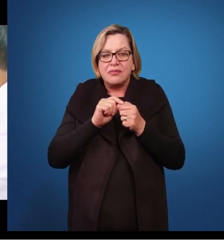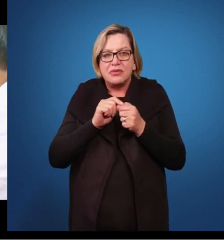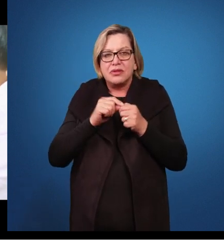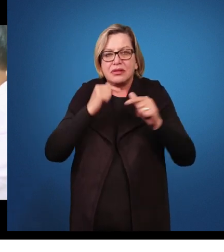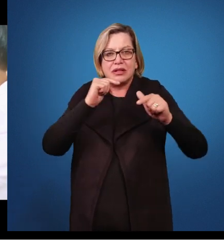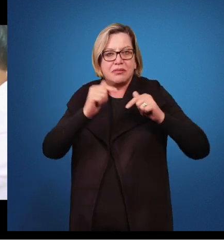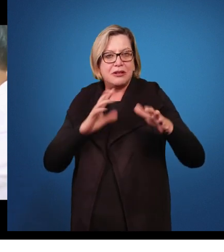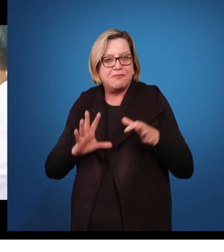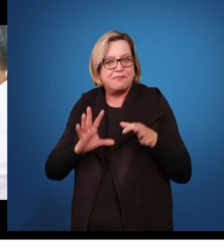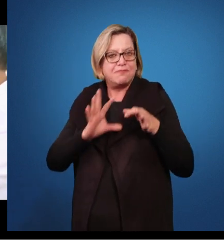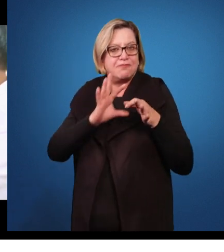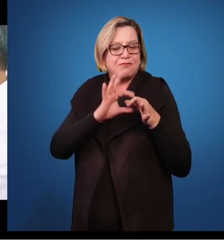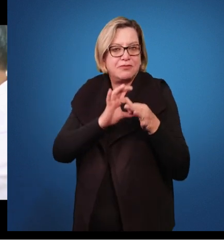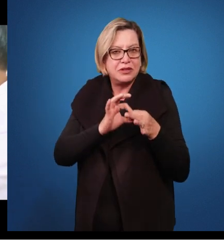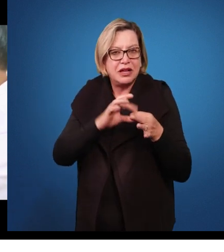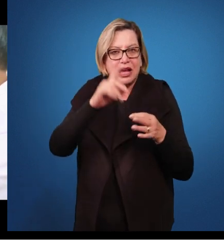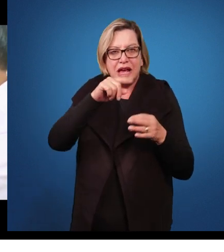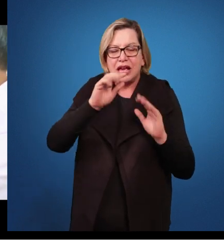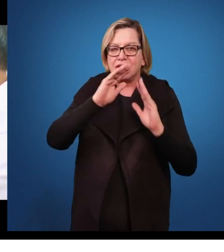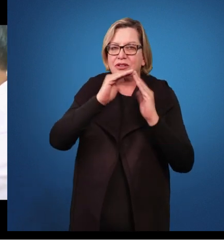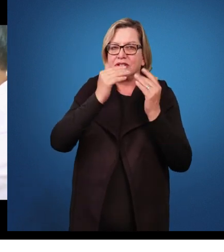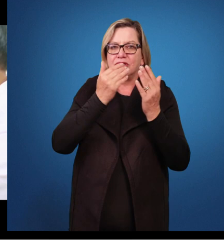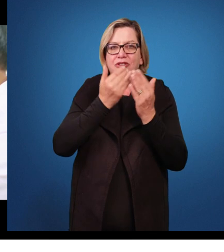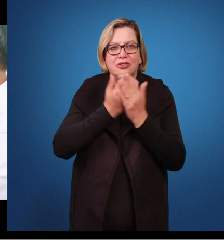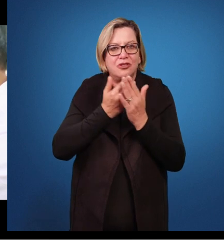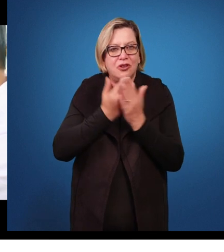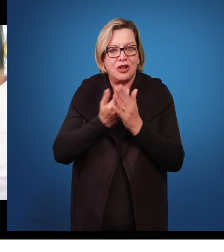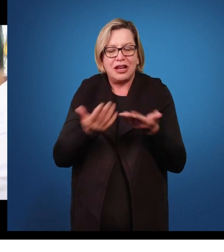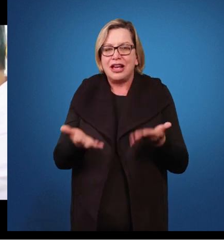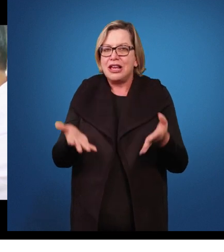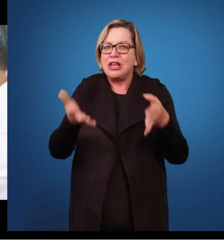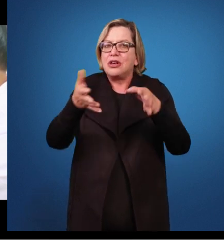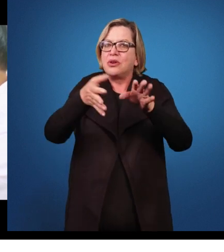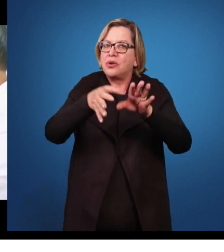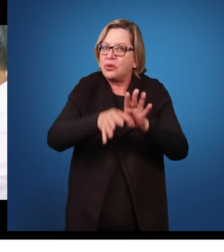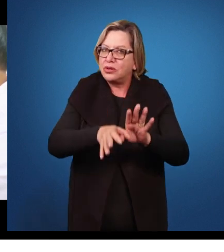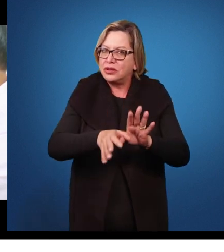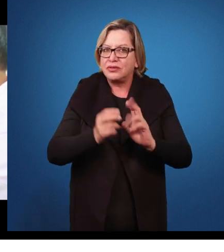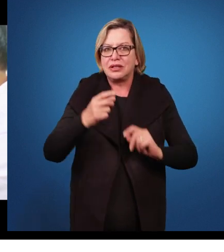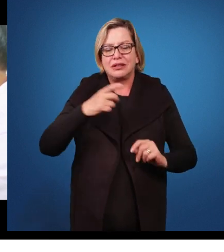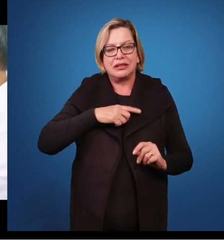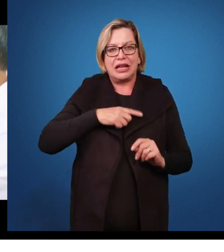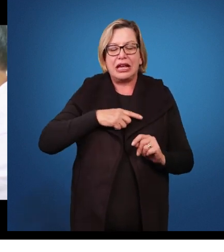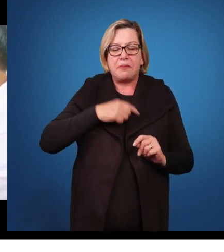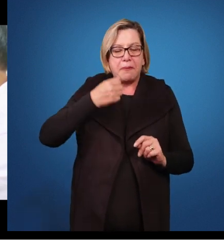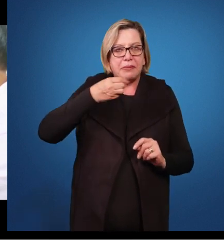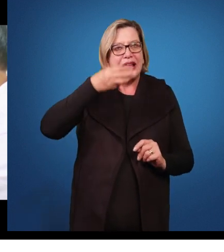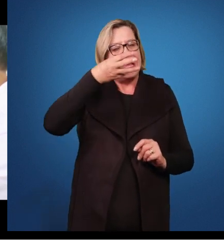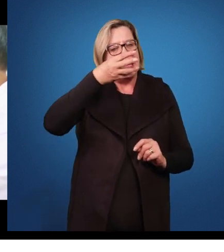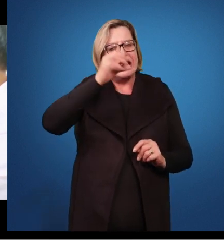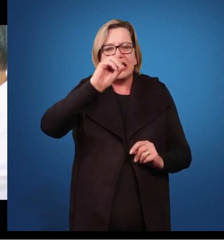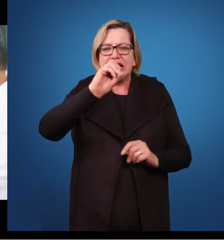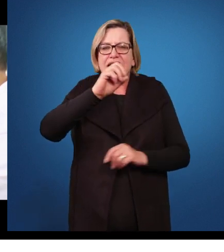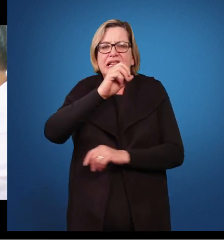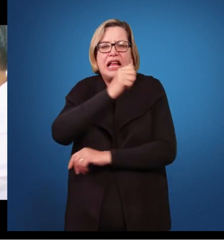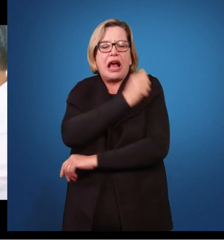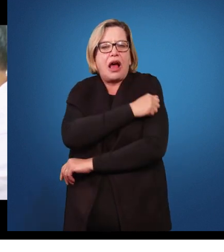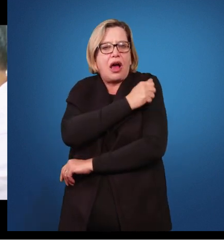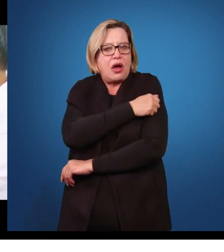que eu denomino como uma escola totalmente inclusiva. Ela tem mais de 30 alunos, hoje, com alguma necessidade educacional